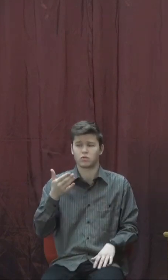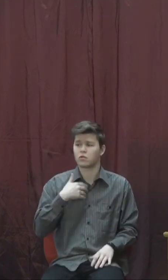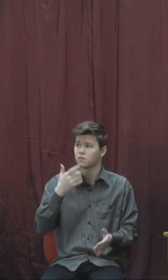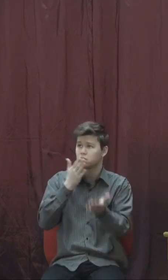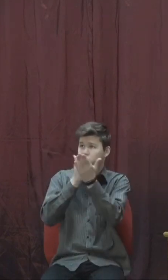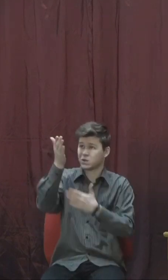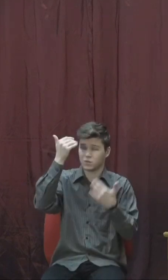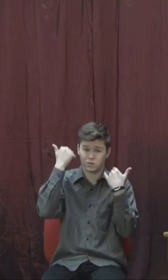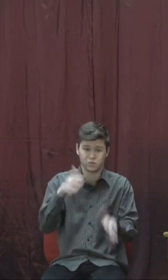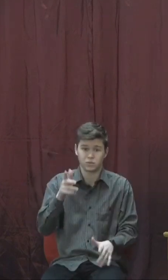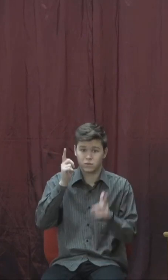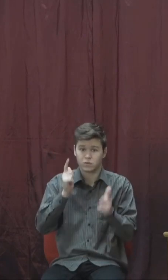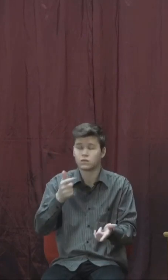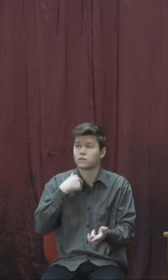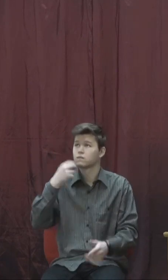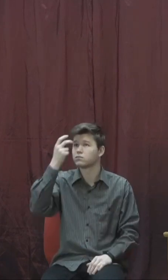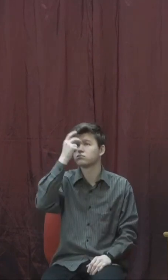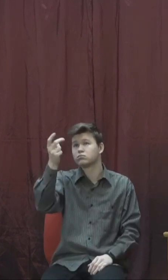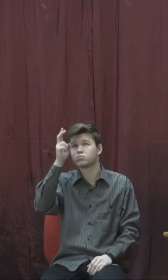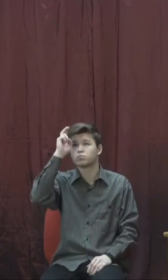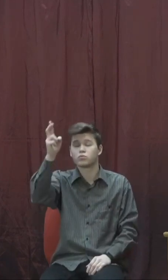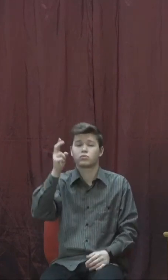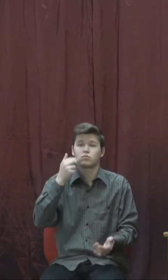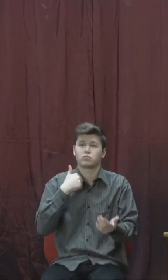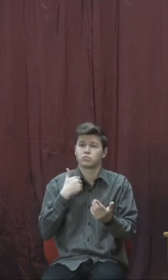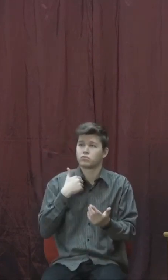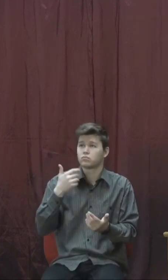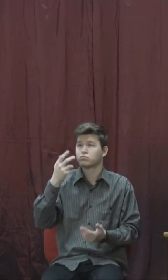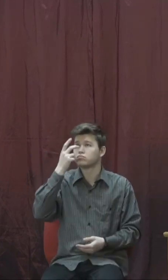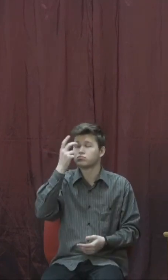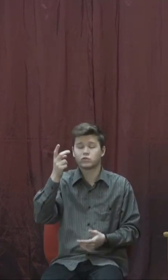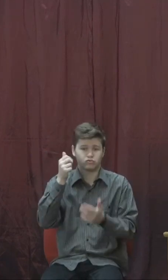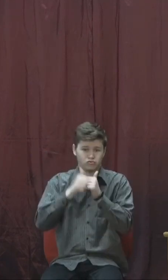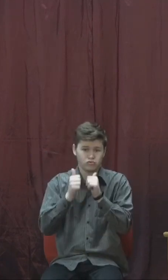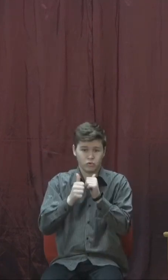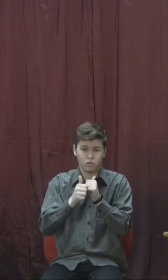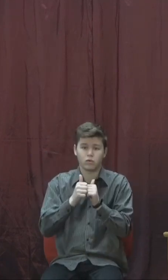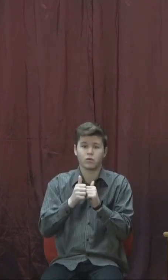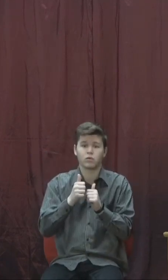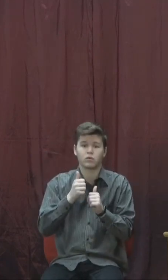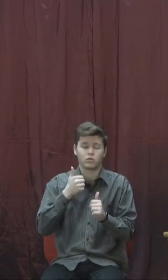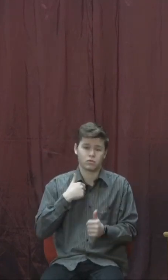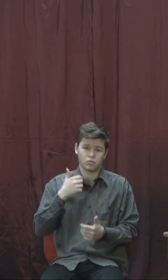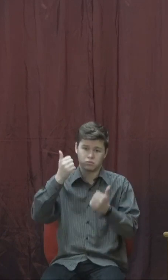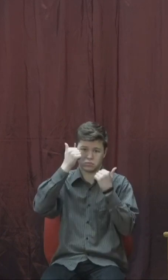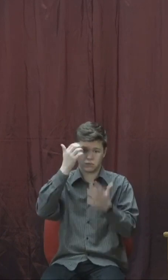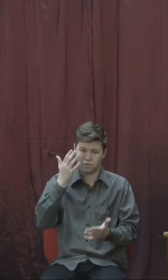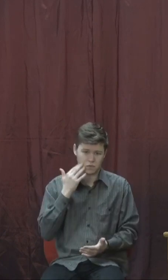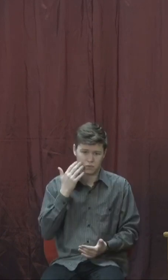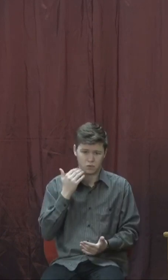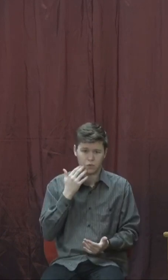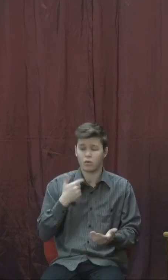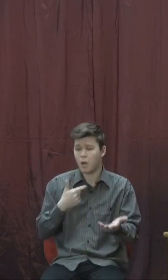направлений на Бога. Коли мізір направлений на небо. Тоді добре славити Бога, коли я допомагаю